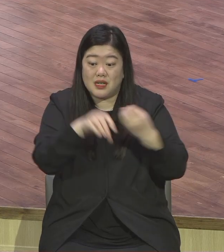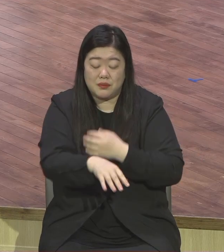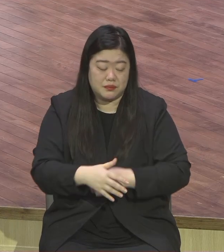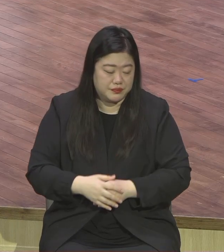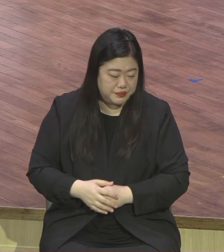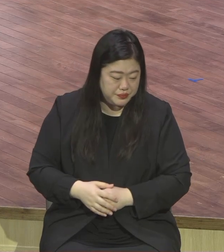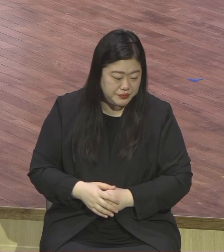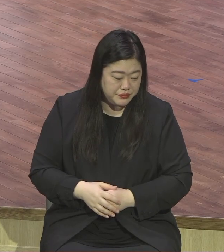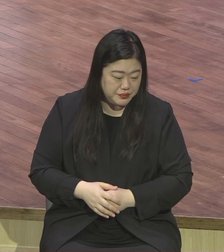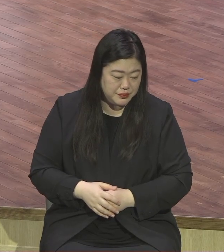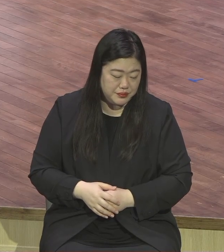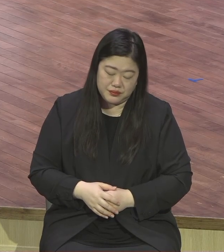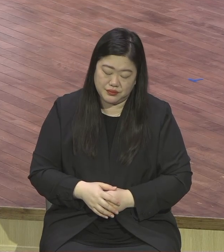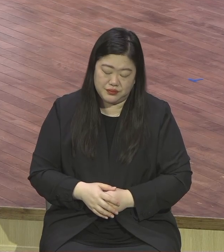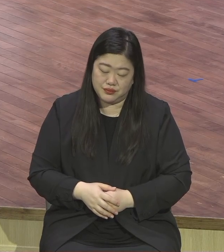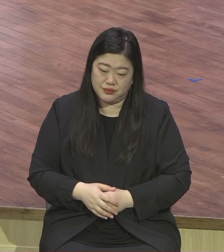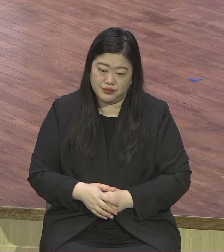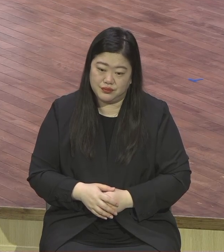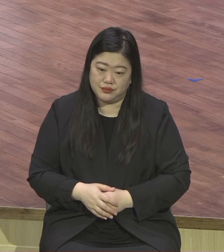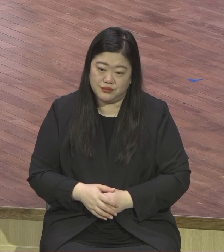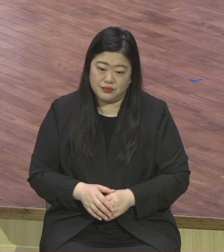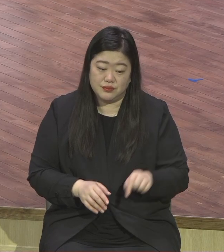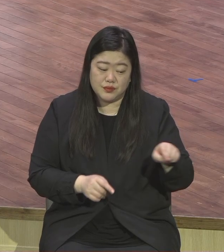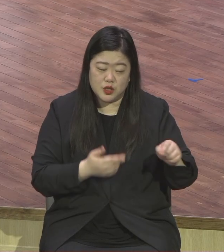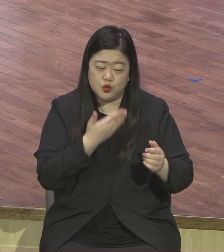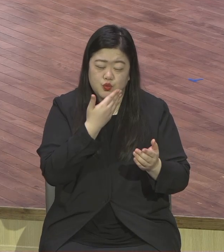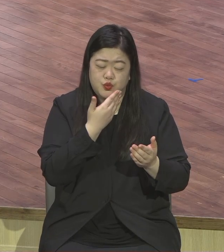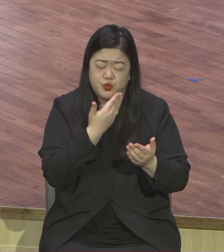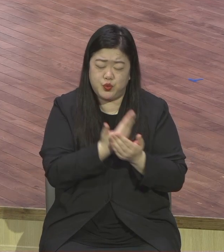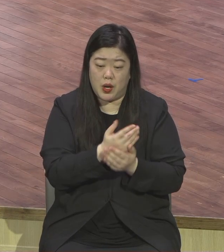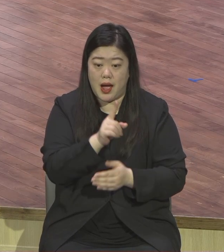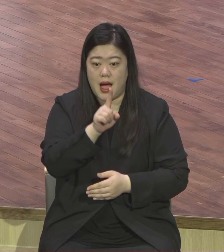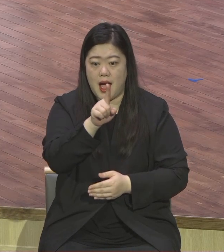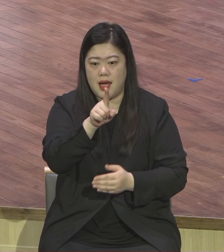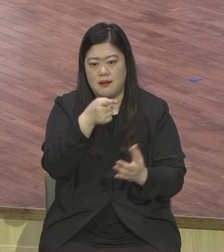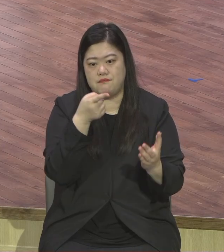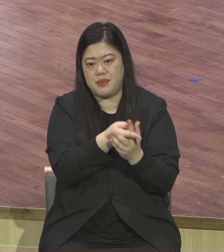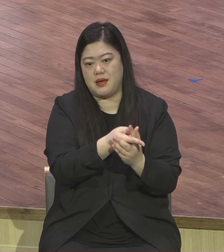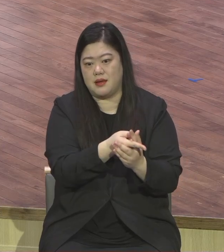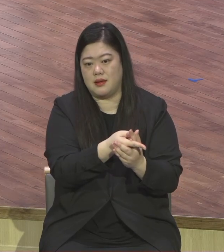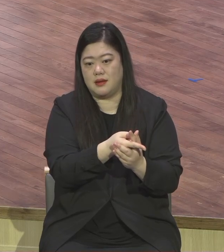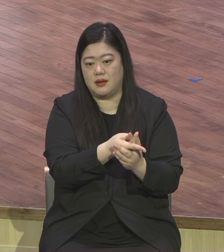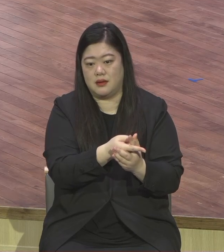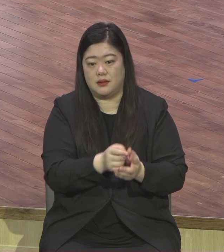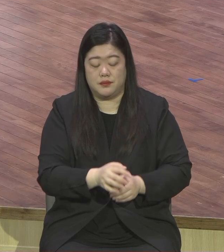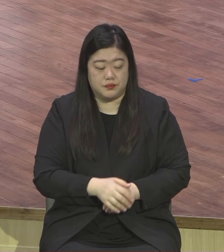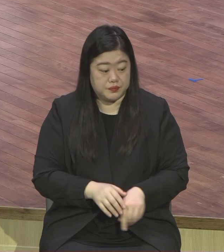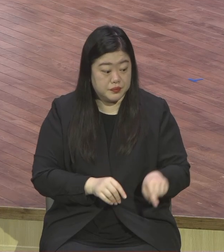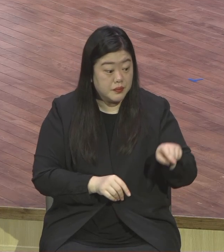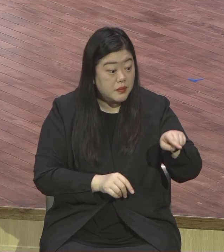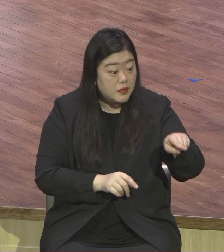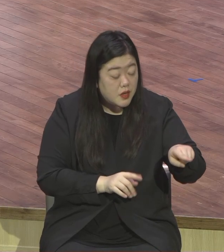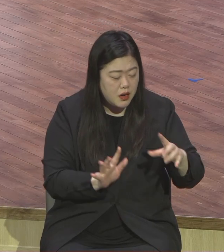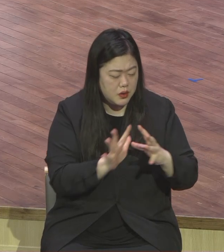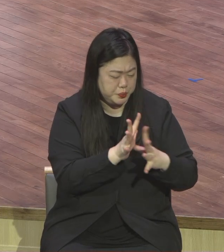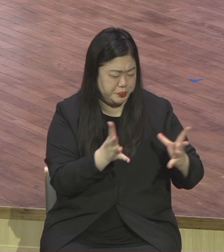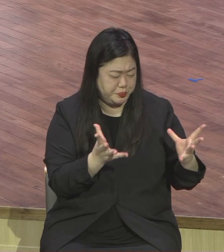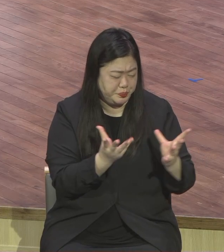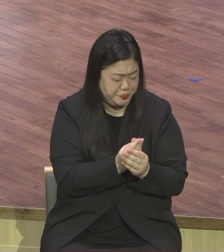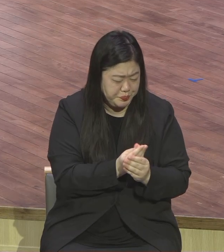핵심 한 가지 핵심을 말씀해주요. 너가 온전하고자 한다면 너의 소유를